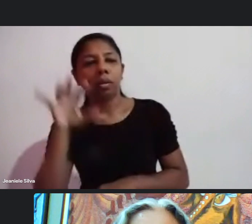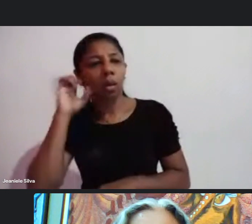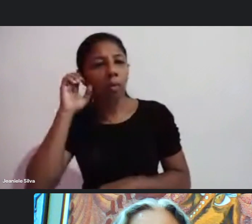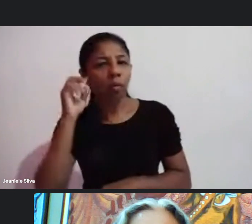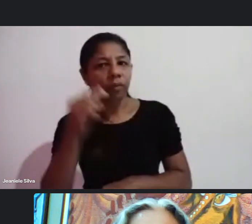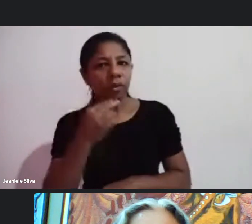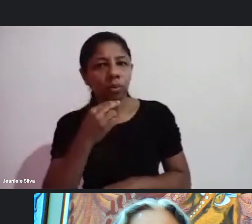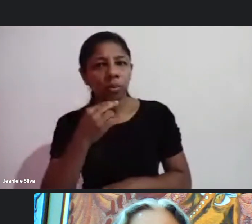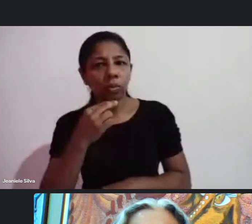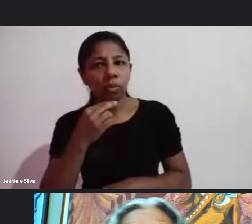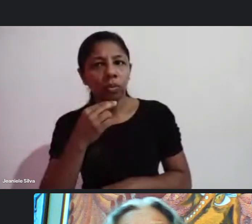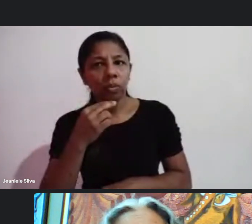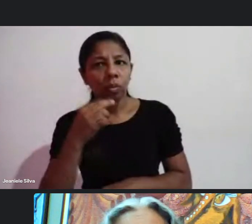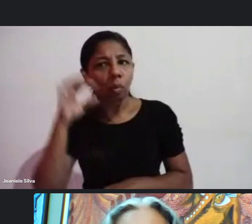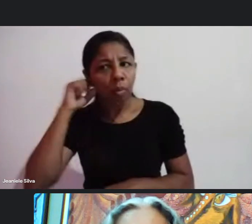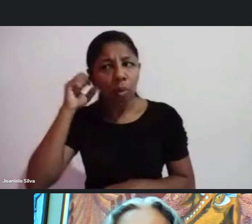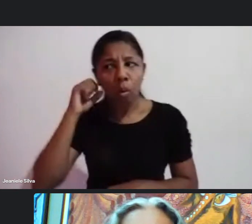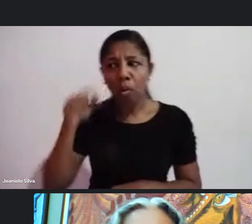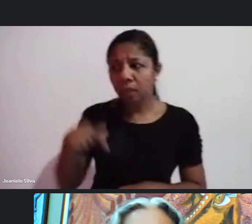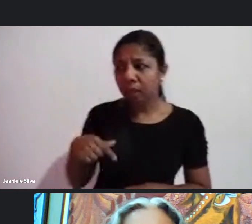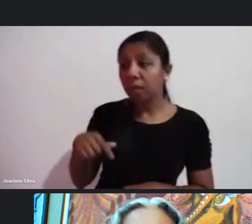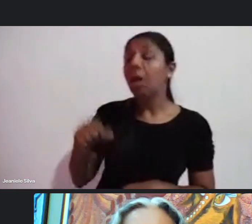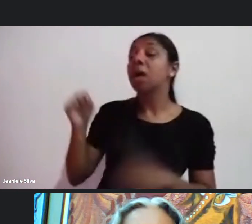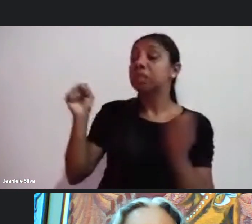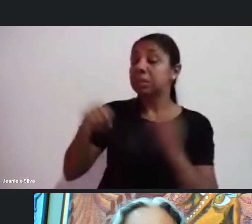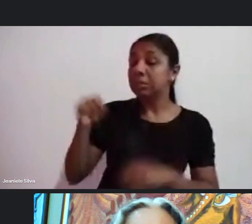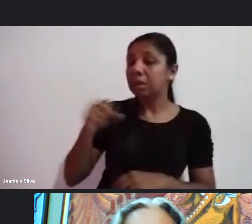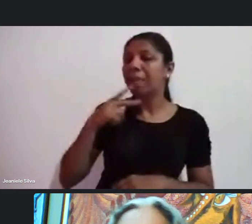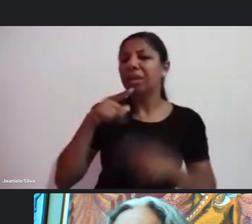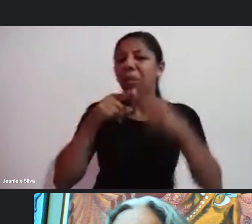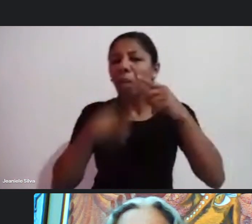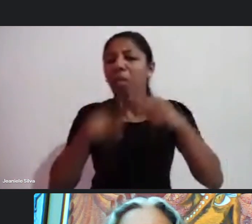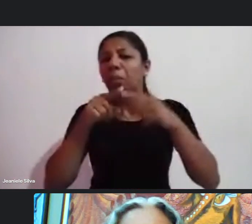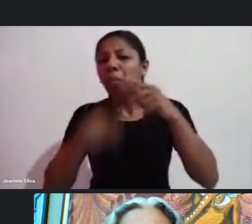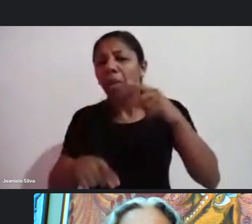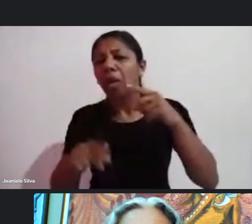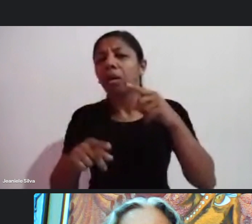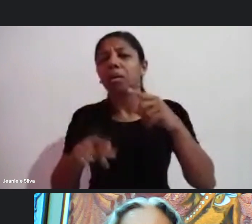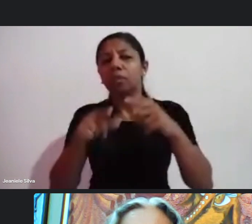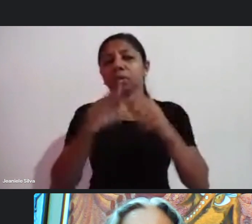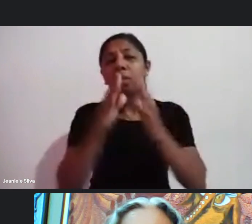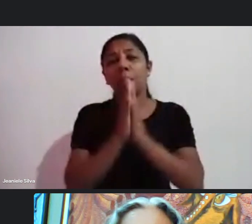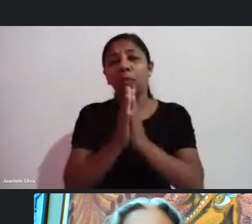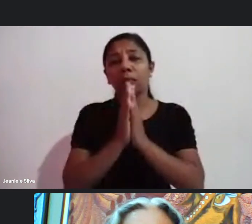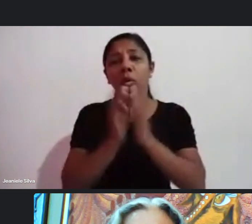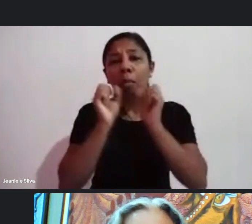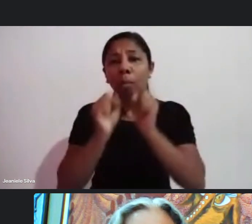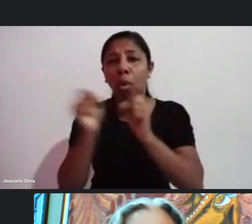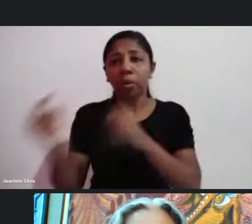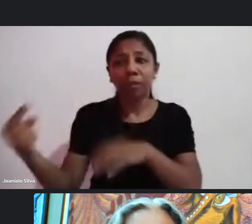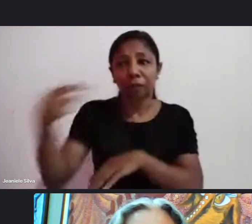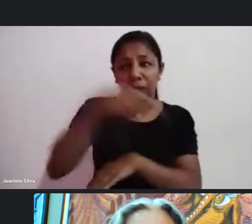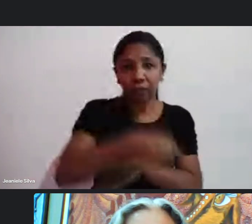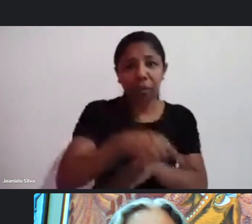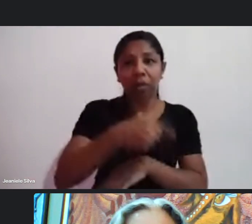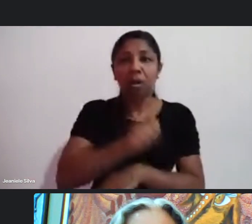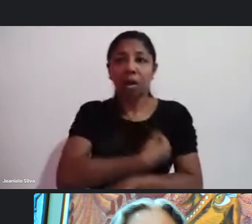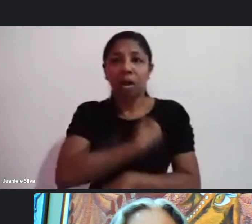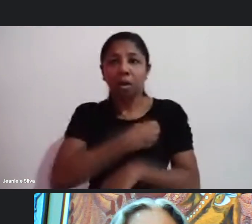consegue me ouvir? Agora sim mas está recortando muito você por favor pode vir aqui no gabinete e entrar por aqui estou sim